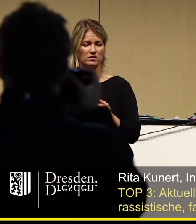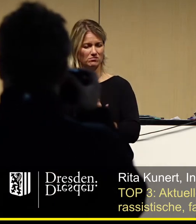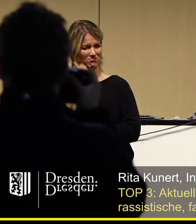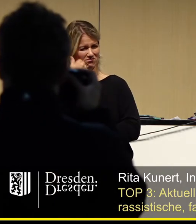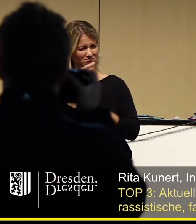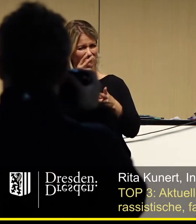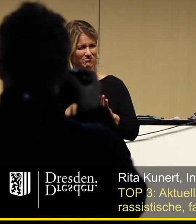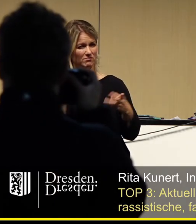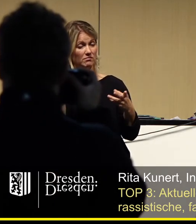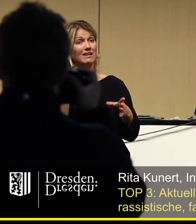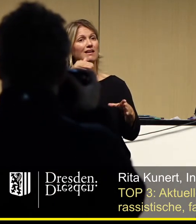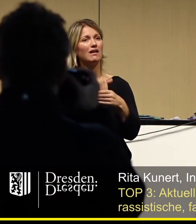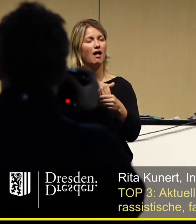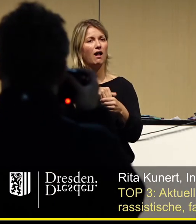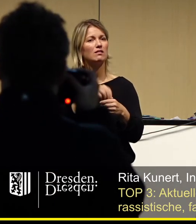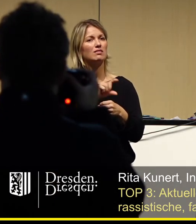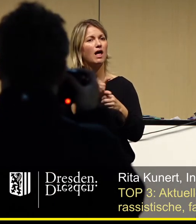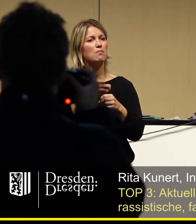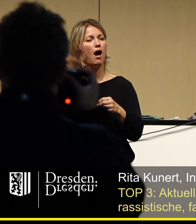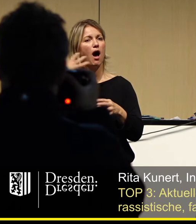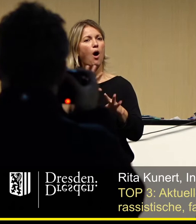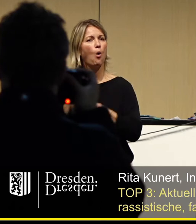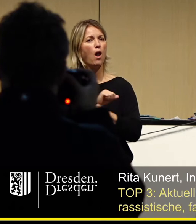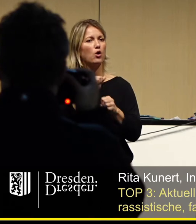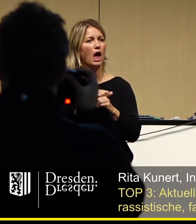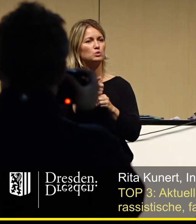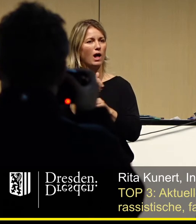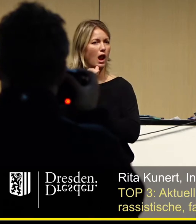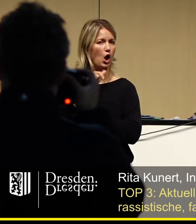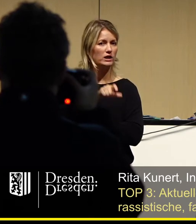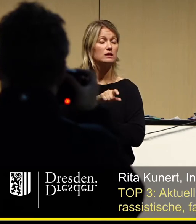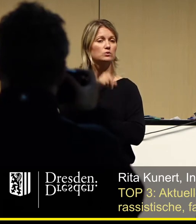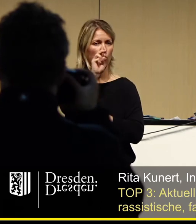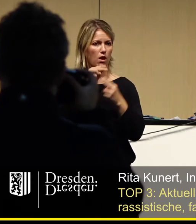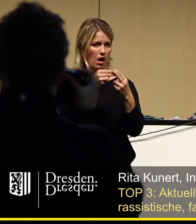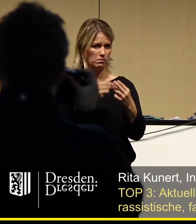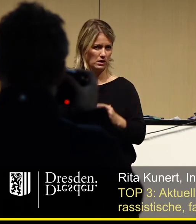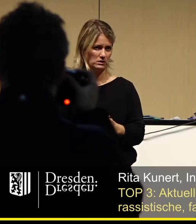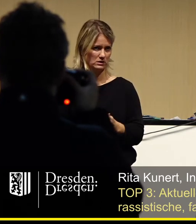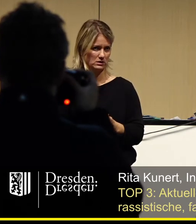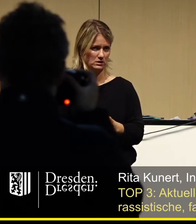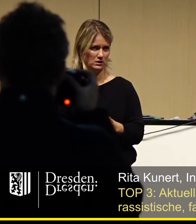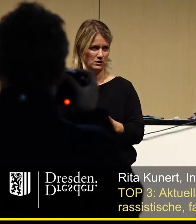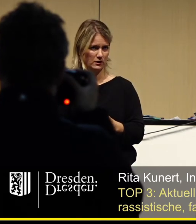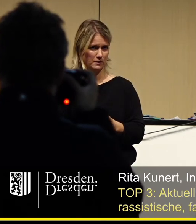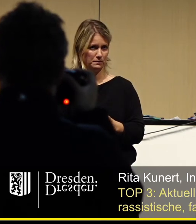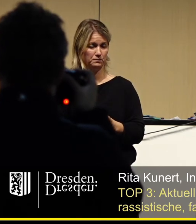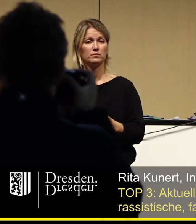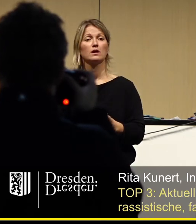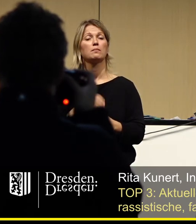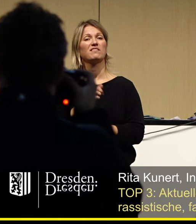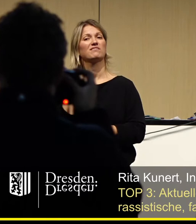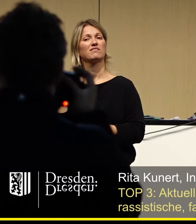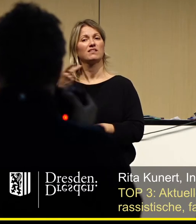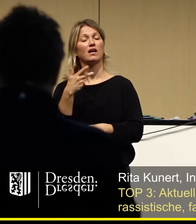mal den Holocaust-Leugnerinnen anzupassen und nicht immer nur dagegen zu sein. Für die, die von Beamtinnen